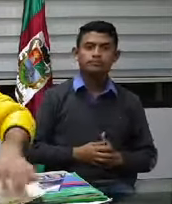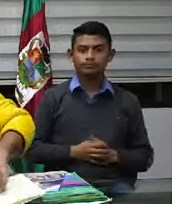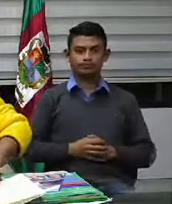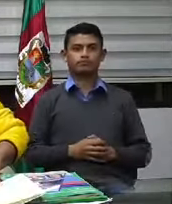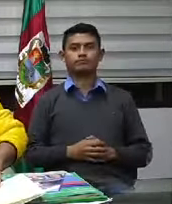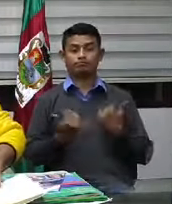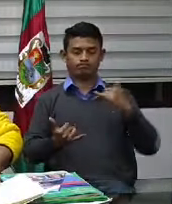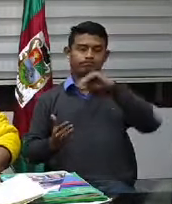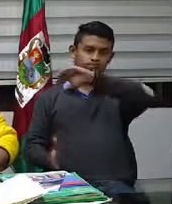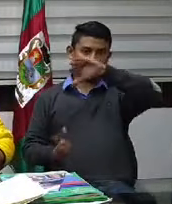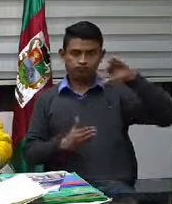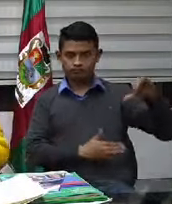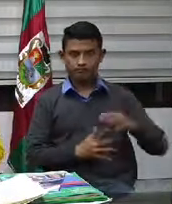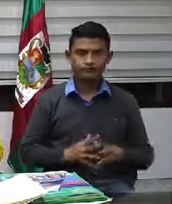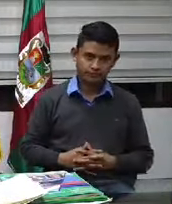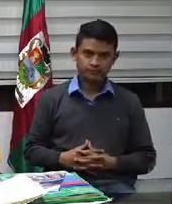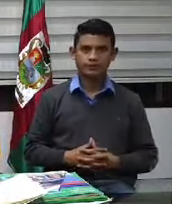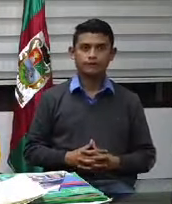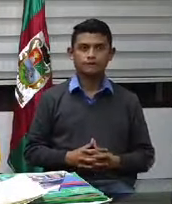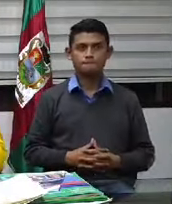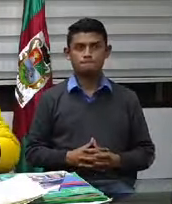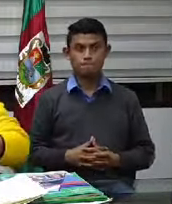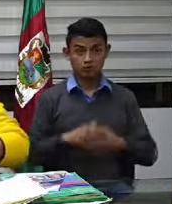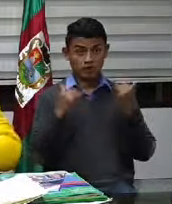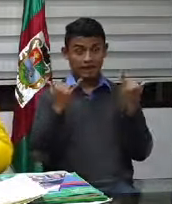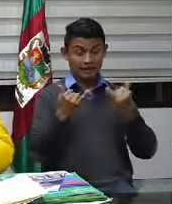Ahora sí, el momento esperado,